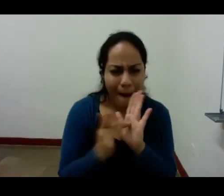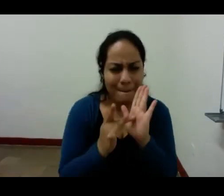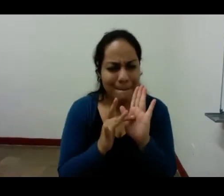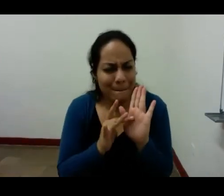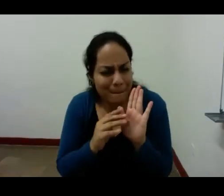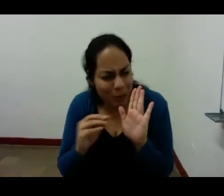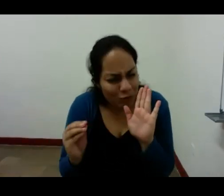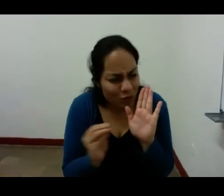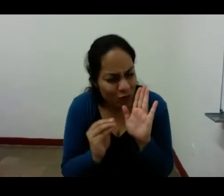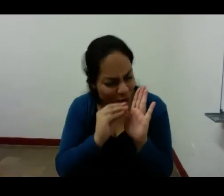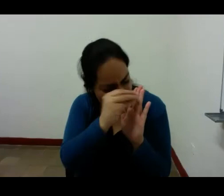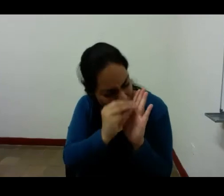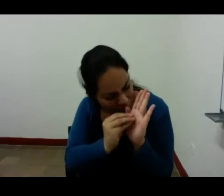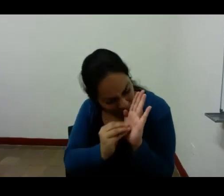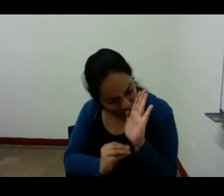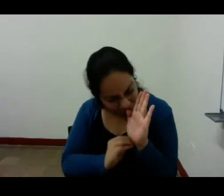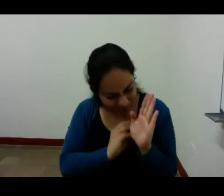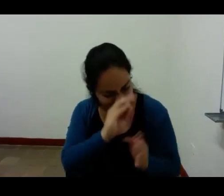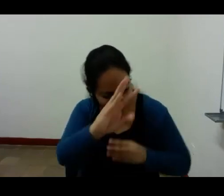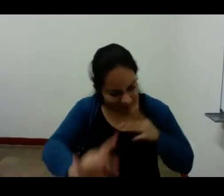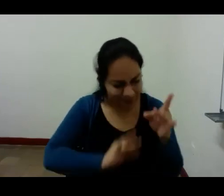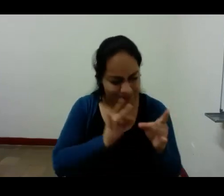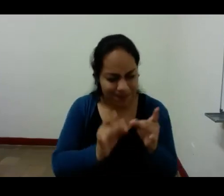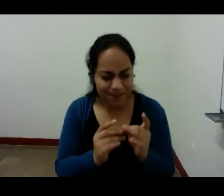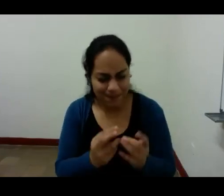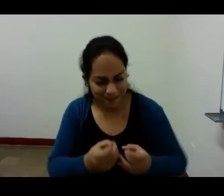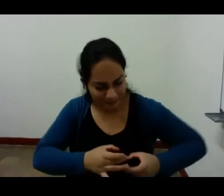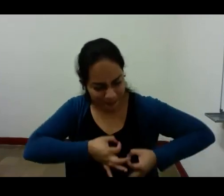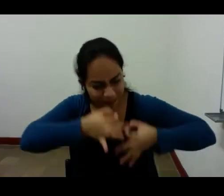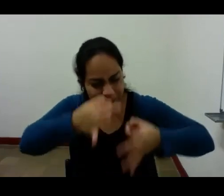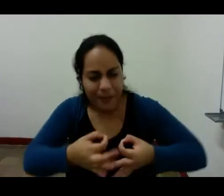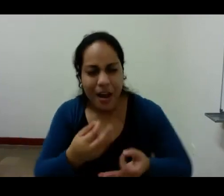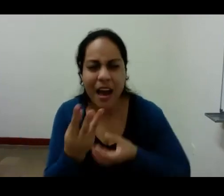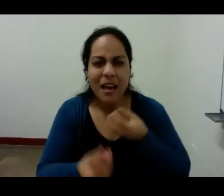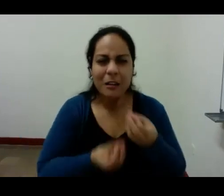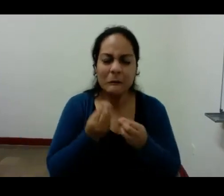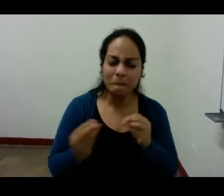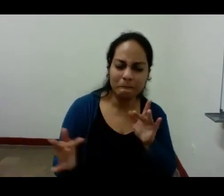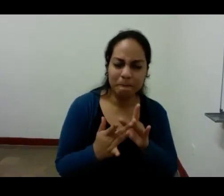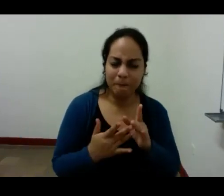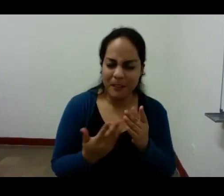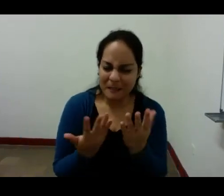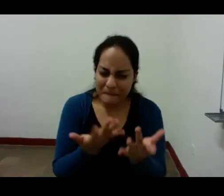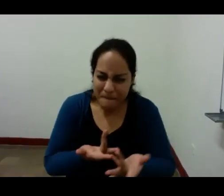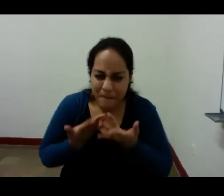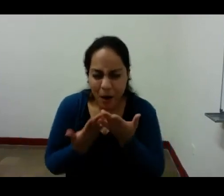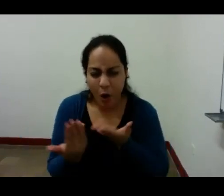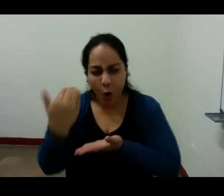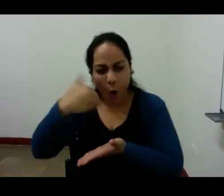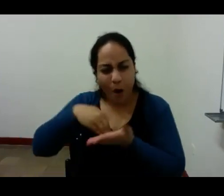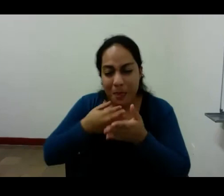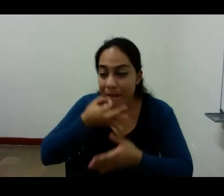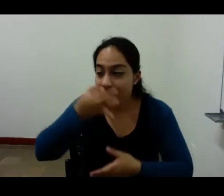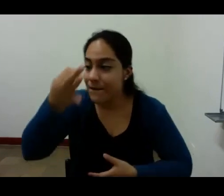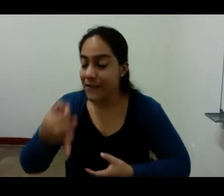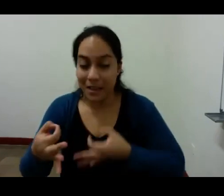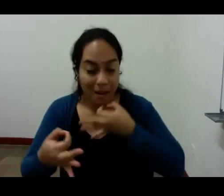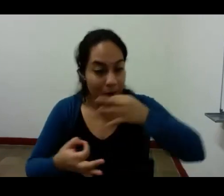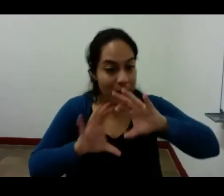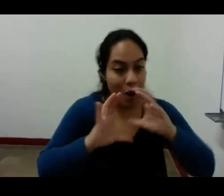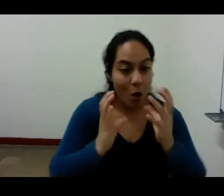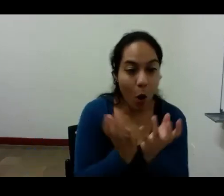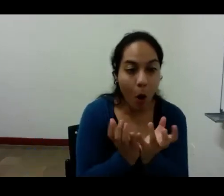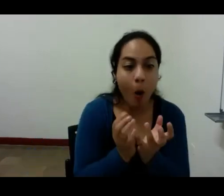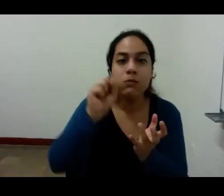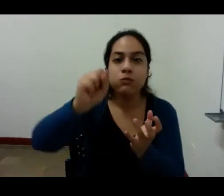impersonales espejo caído sintiente vuelto hacia la variedad del mundo con